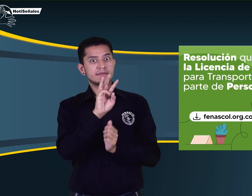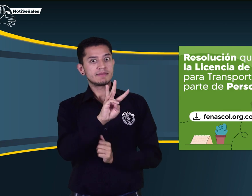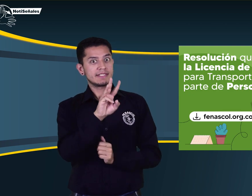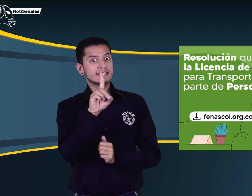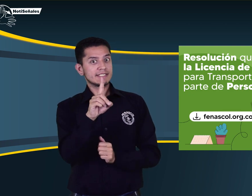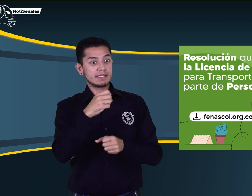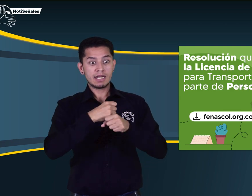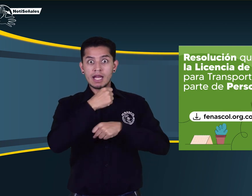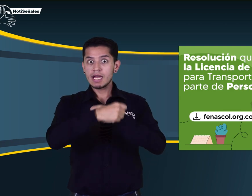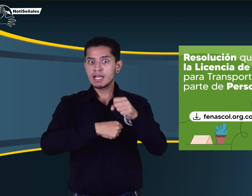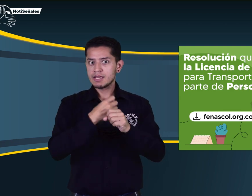2022.